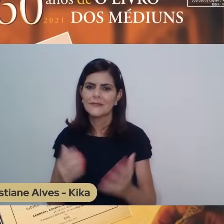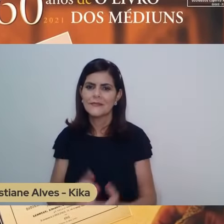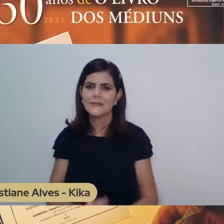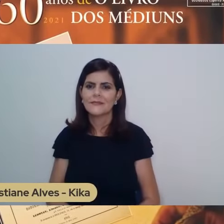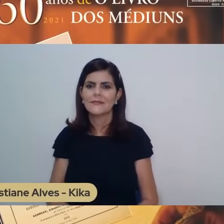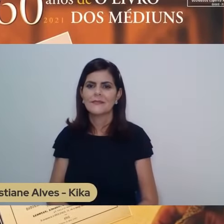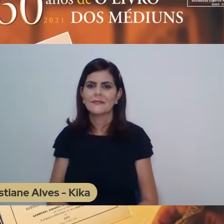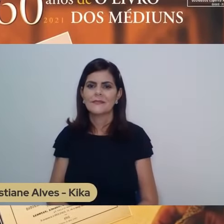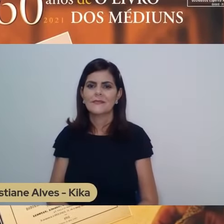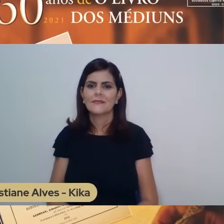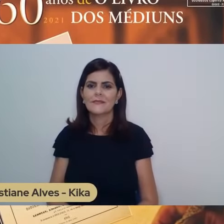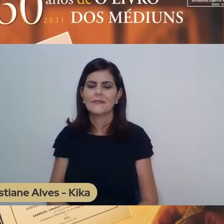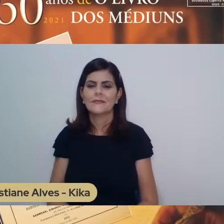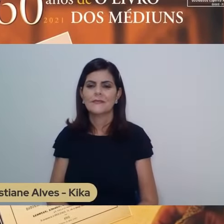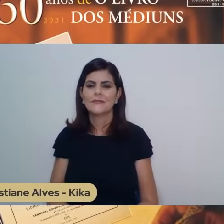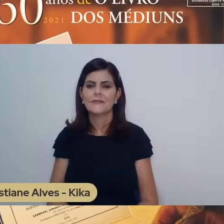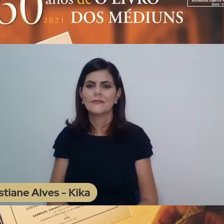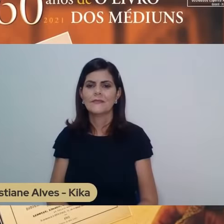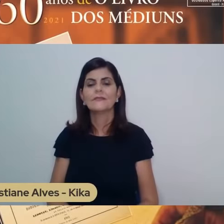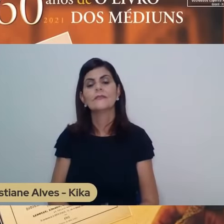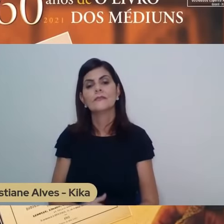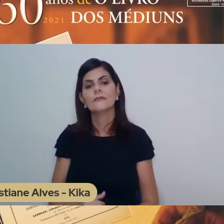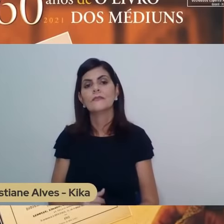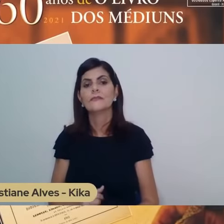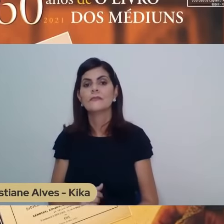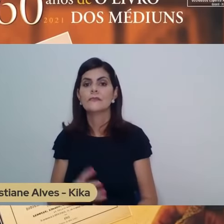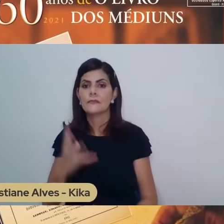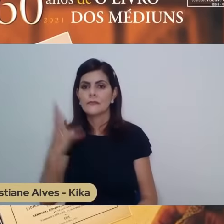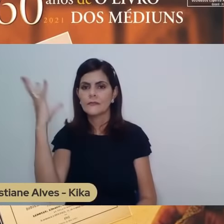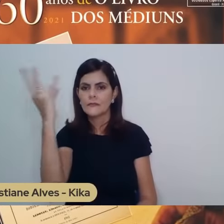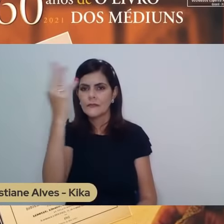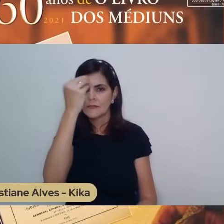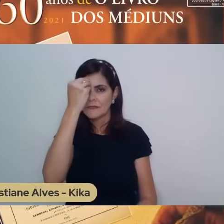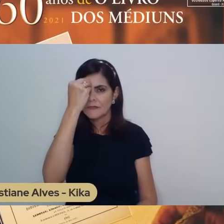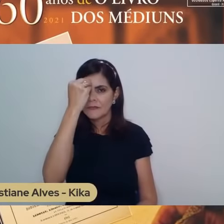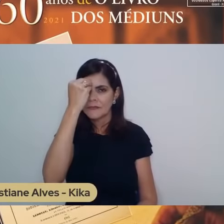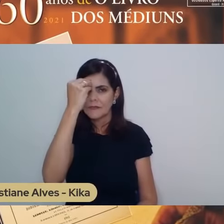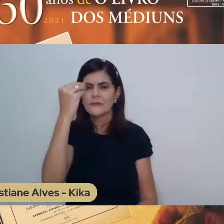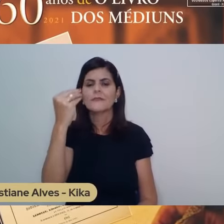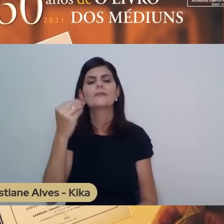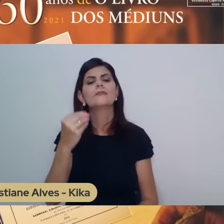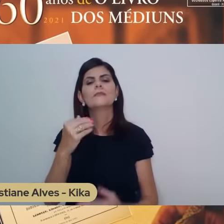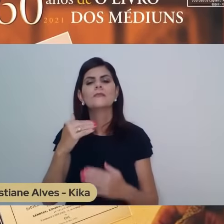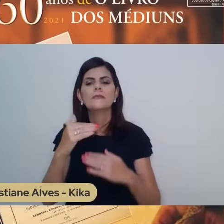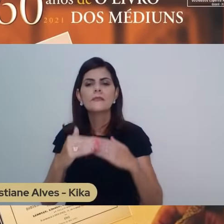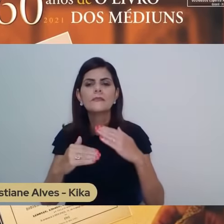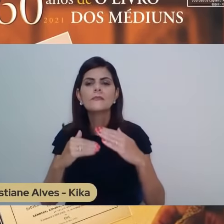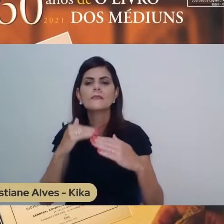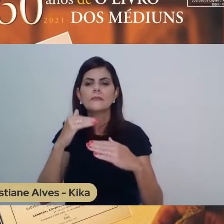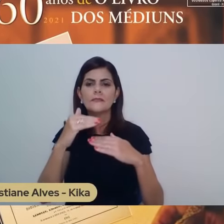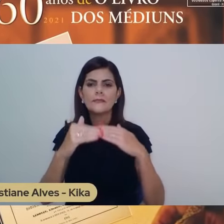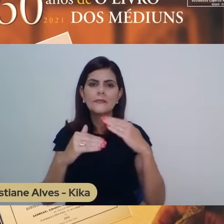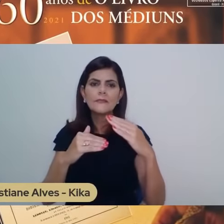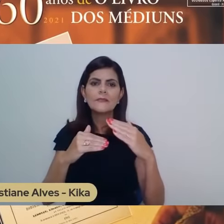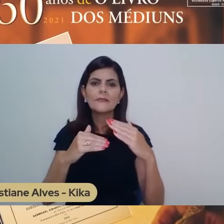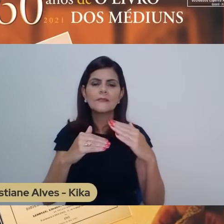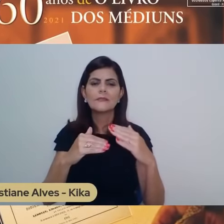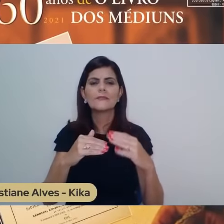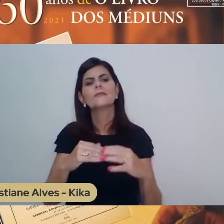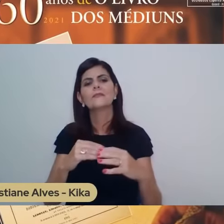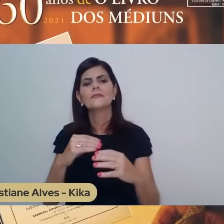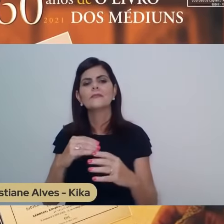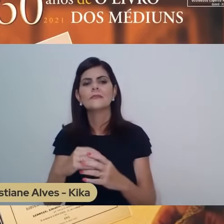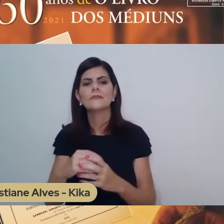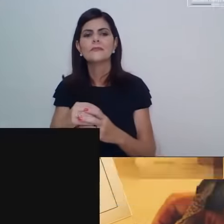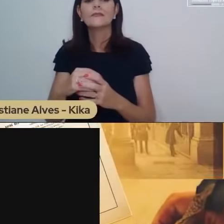Esses são verdadeiramente os médiums do progresso, os espíritos que em todos os tempos, na ciência, na religião, na